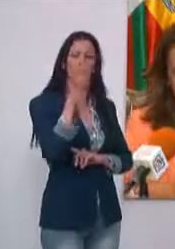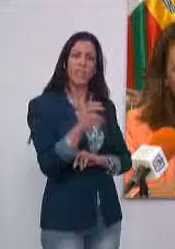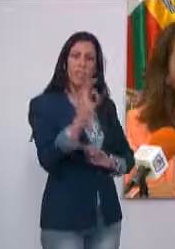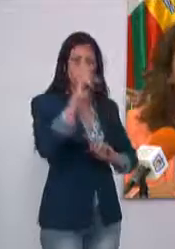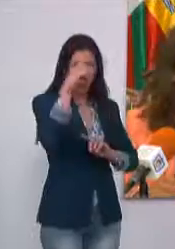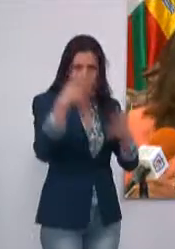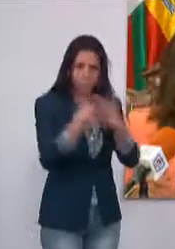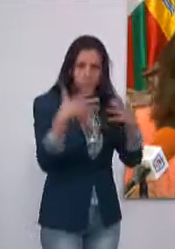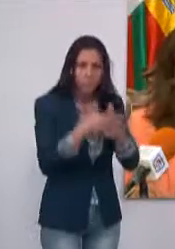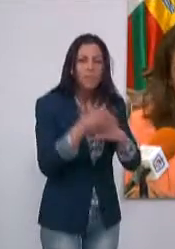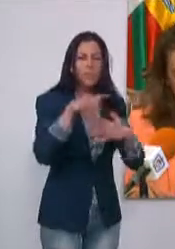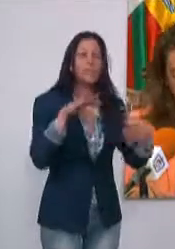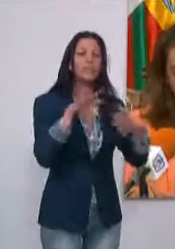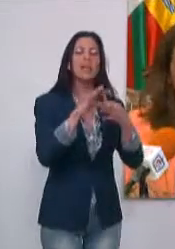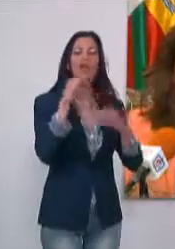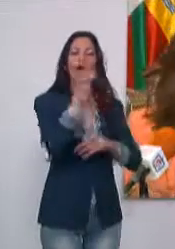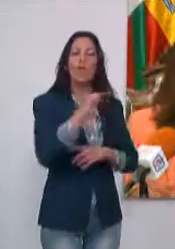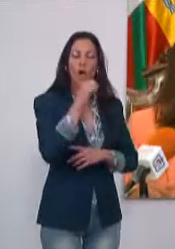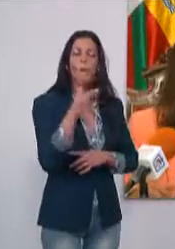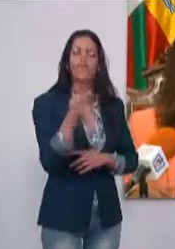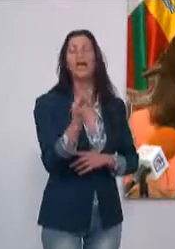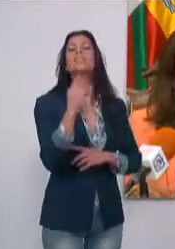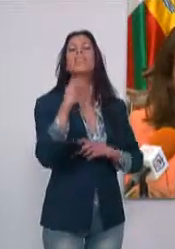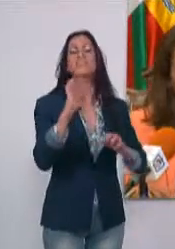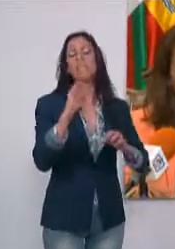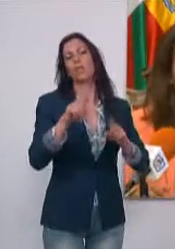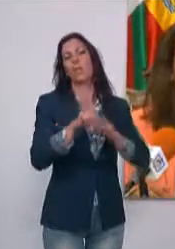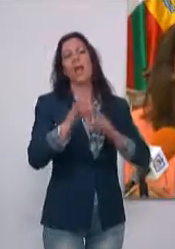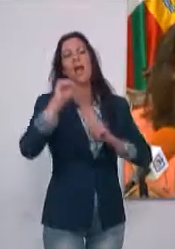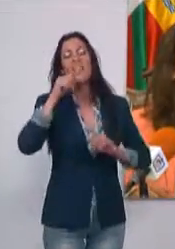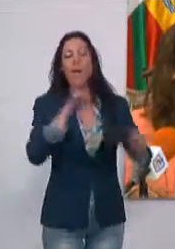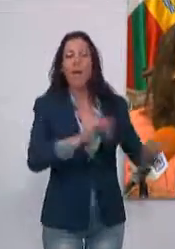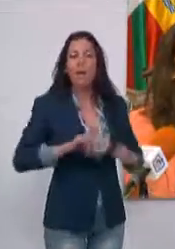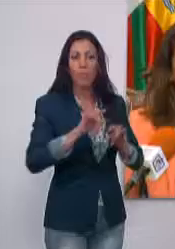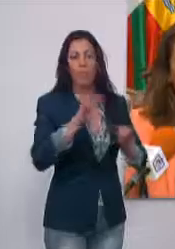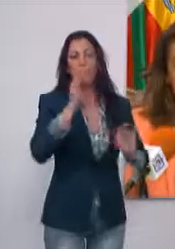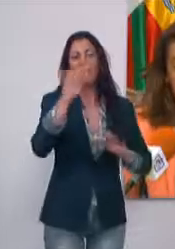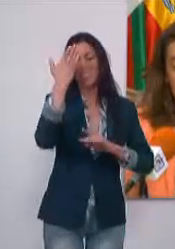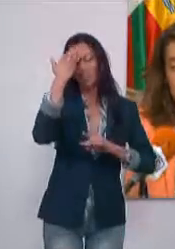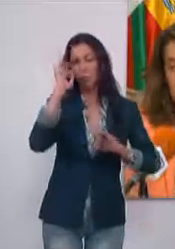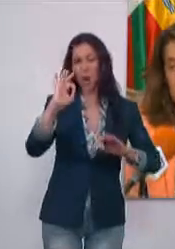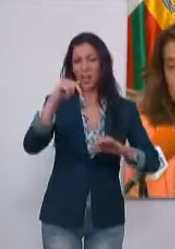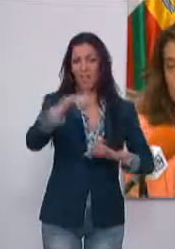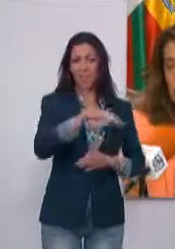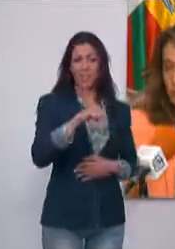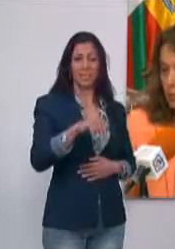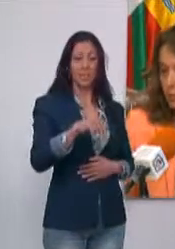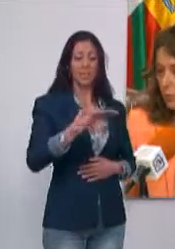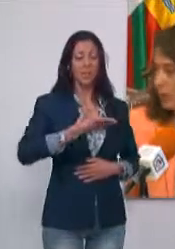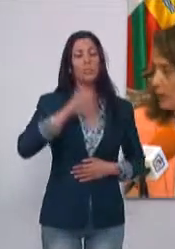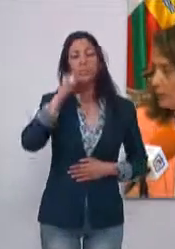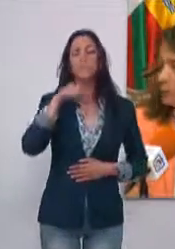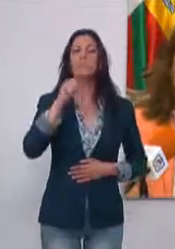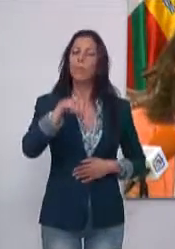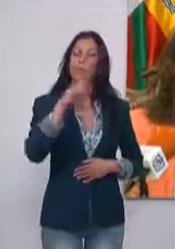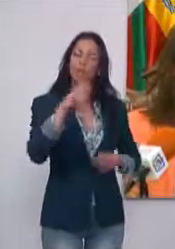tropical a través de actividades culturales ligadas al ron y la caña de azúcar como elementos singulares de la tierra.